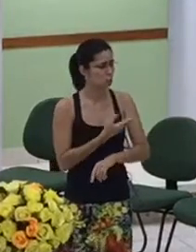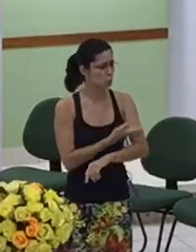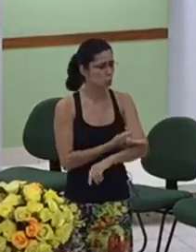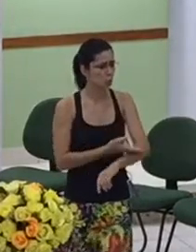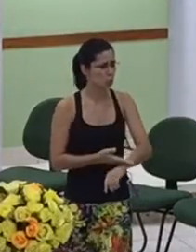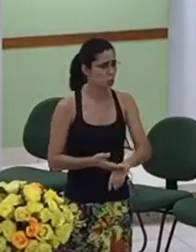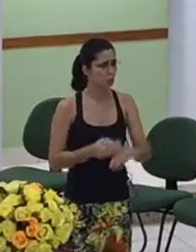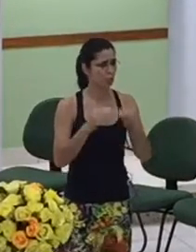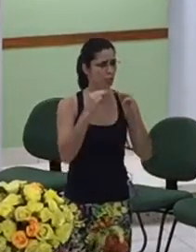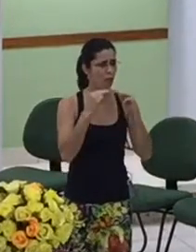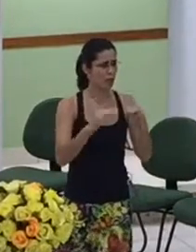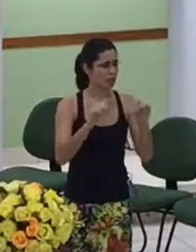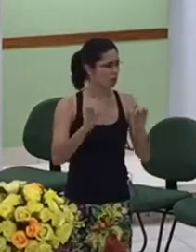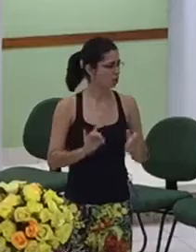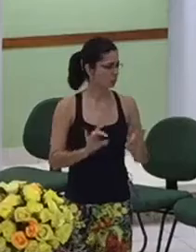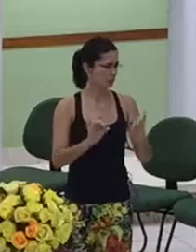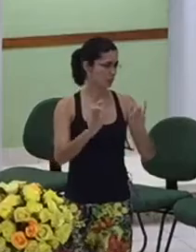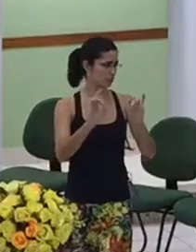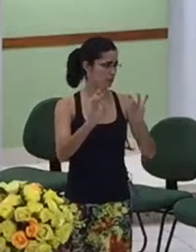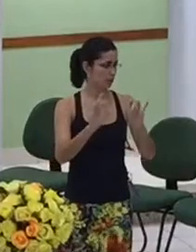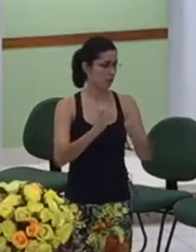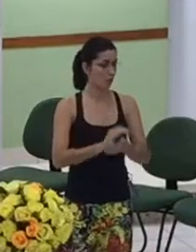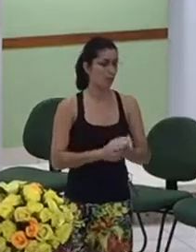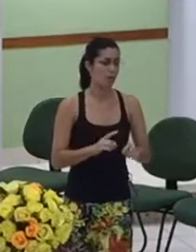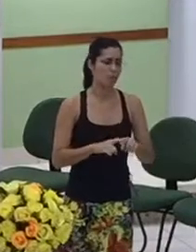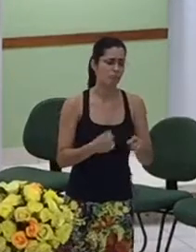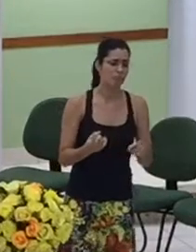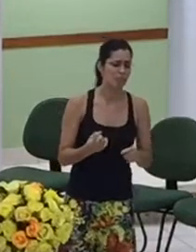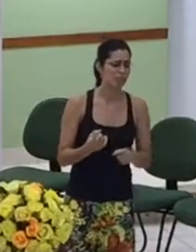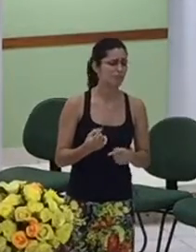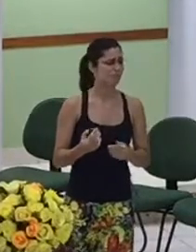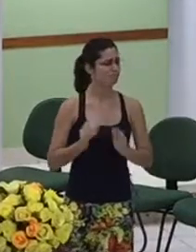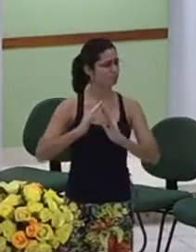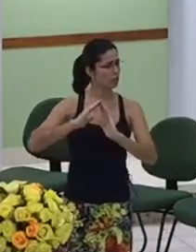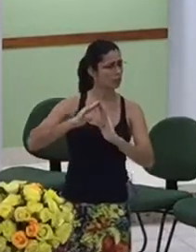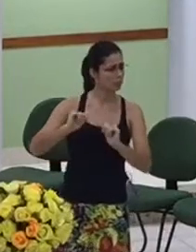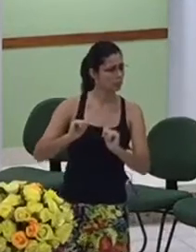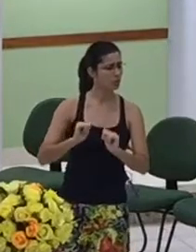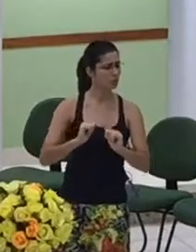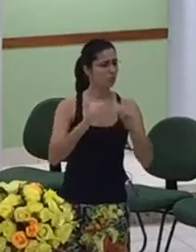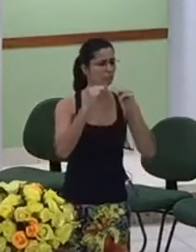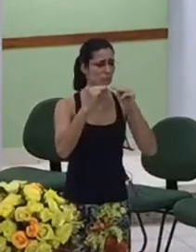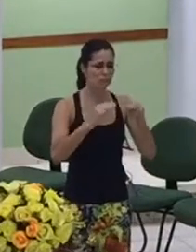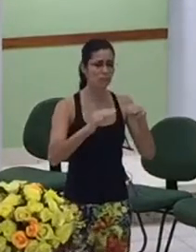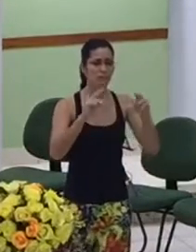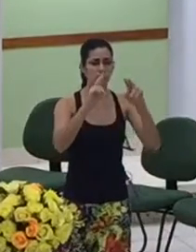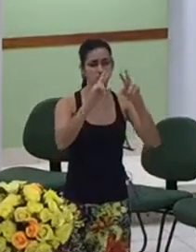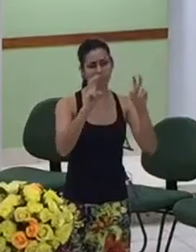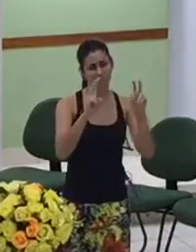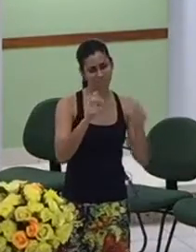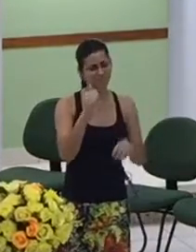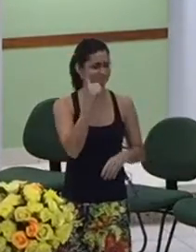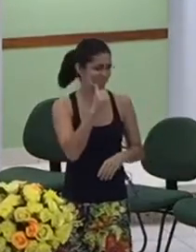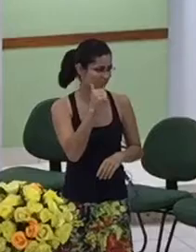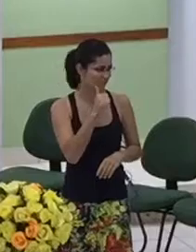mas me pediram com tanto carinho que eu falei não vou abrir uma exceção e quero nessa noite fazer um sermão especial